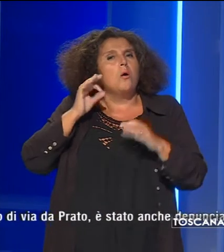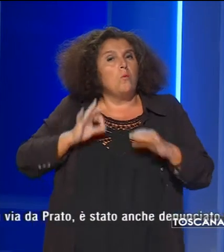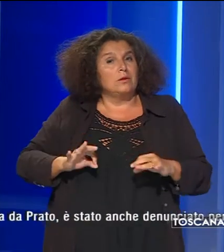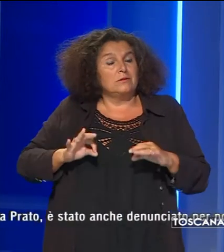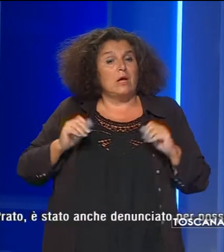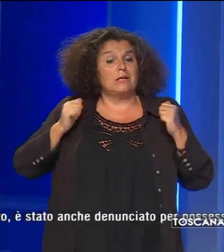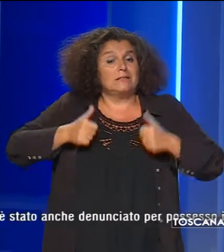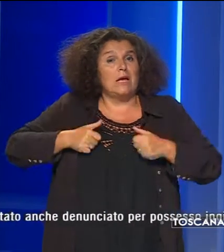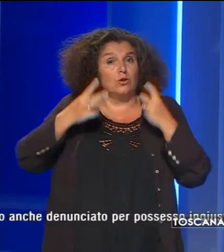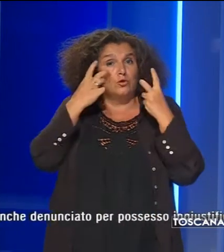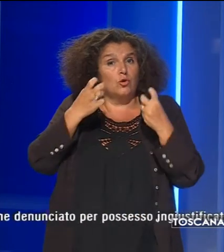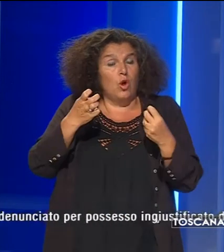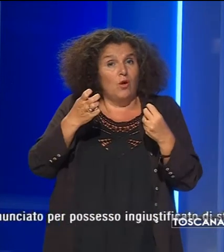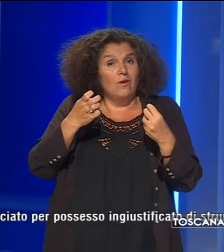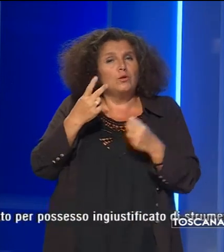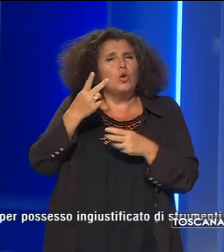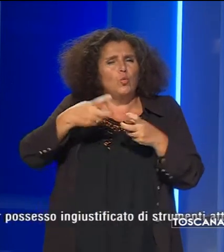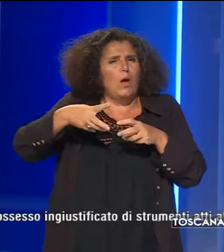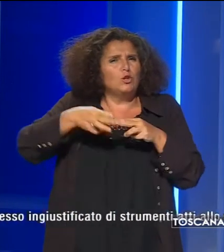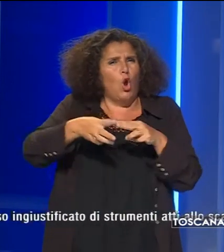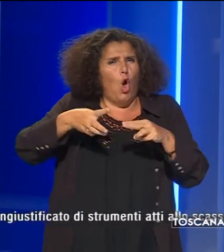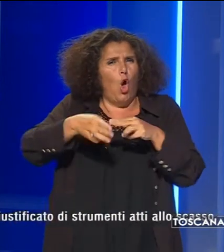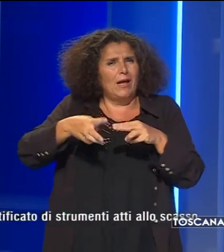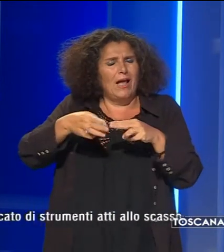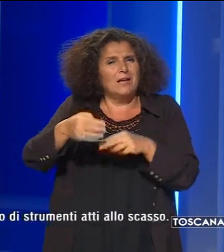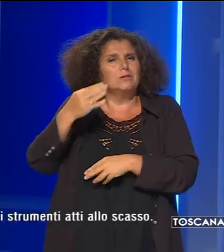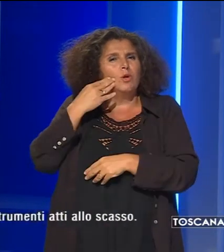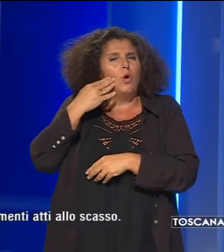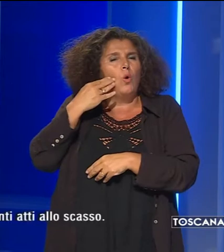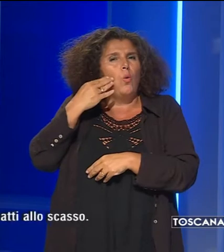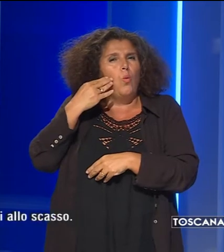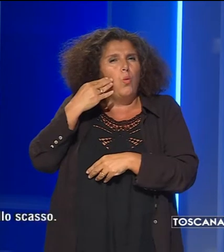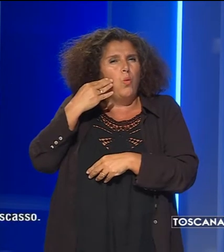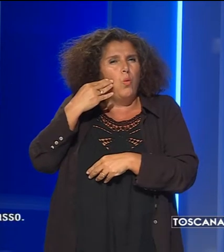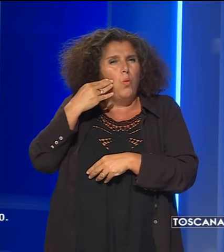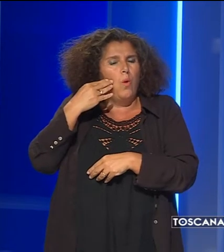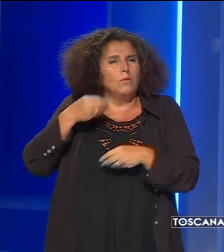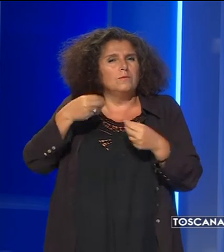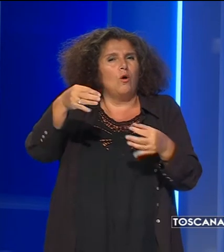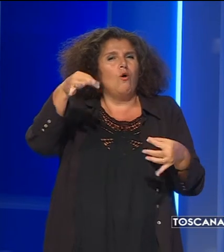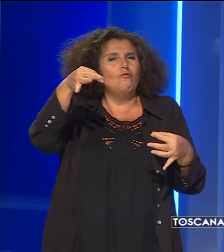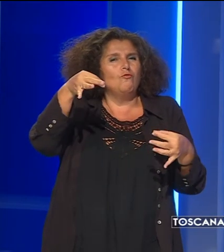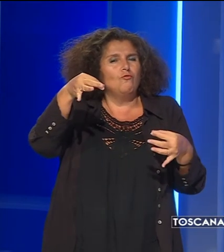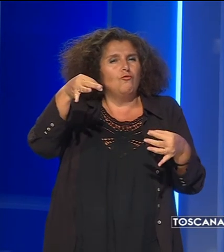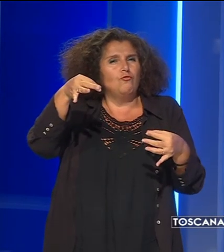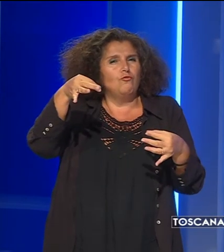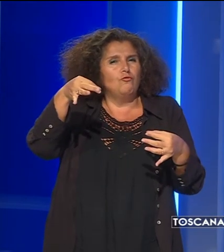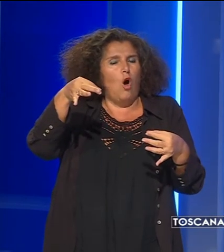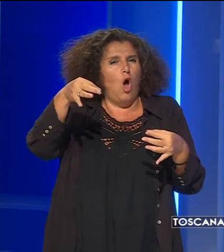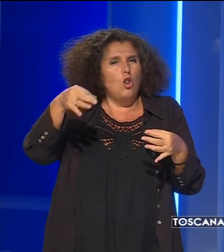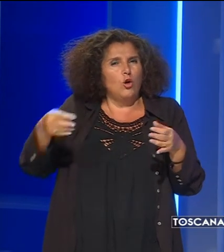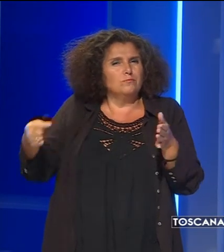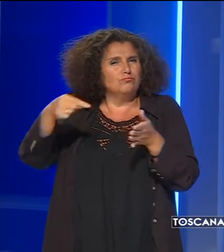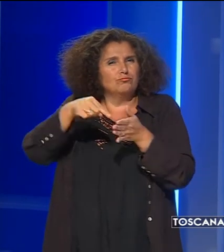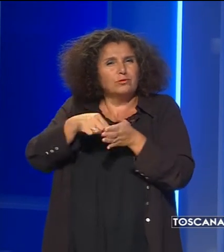poliziotti hanno trovato due tronchesi. L'uomo a cui è stato consegnato un foglio di via da Prato